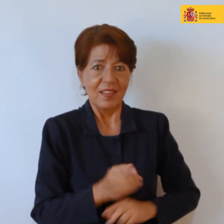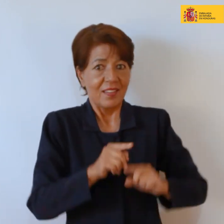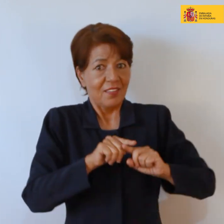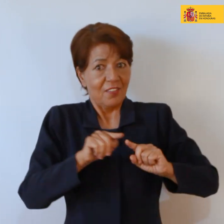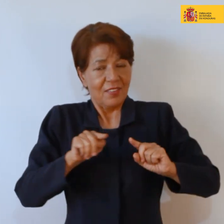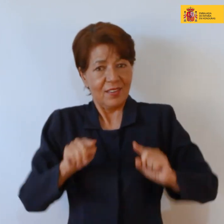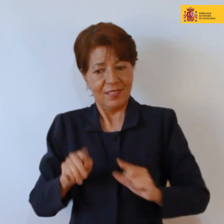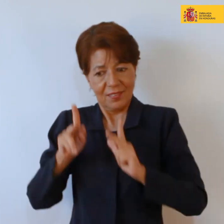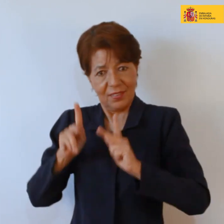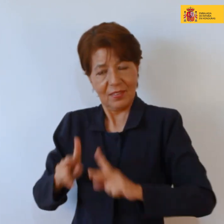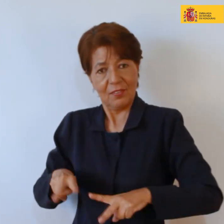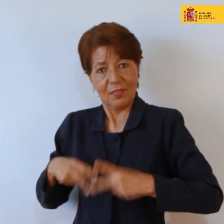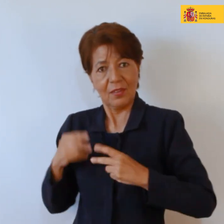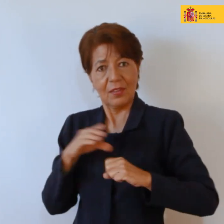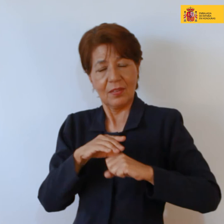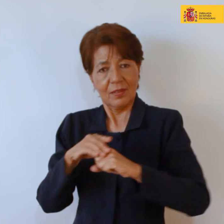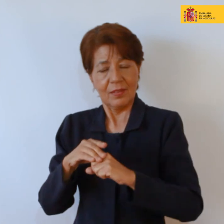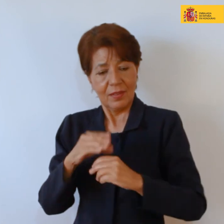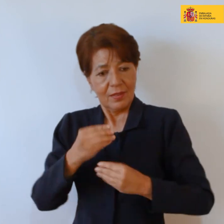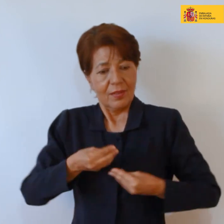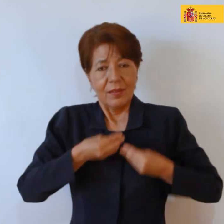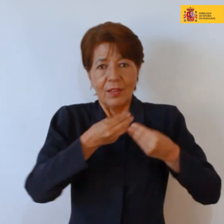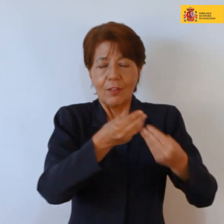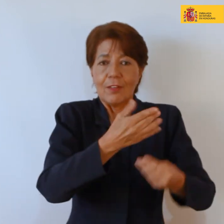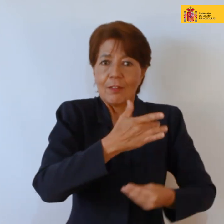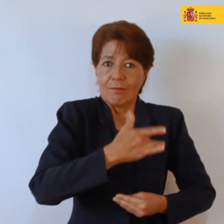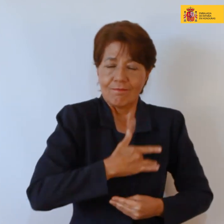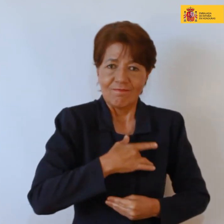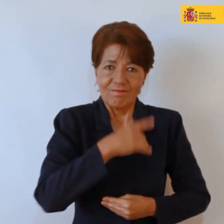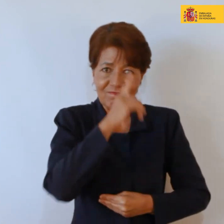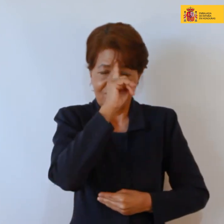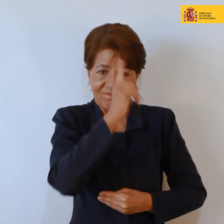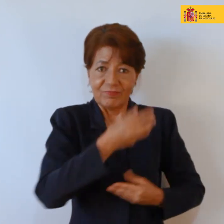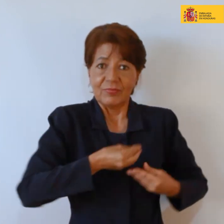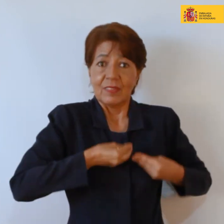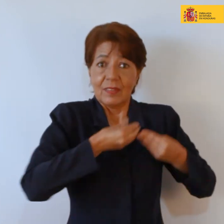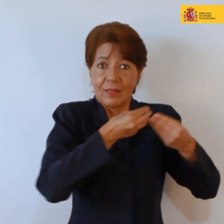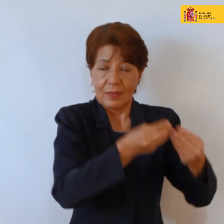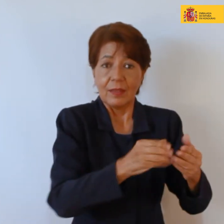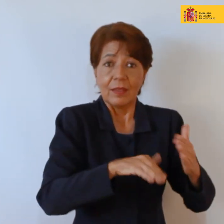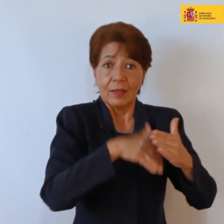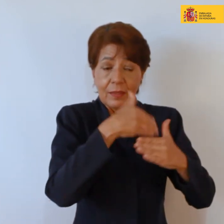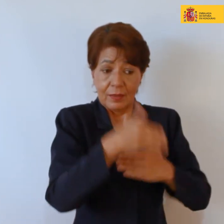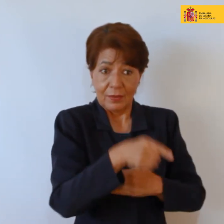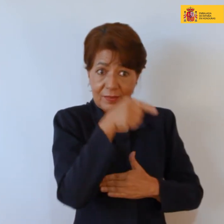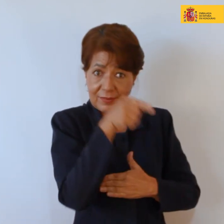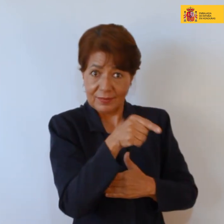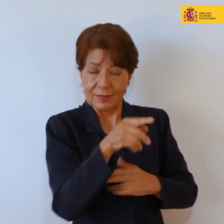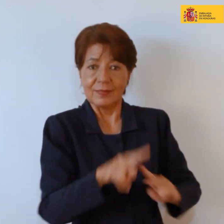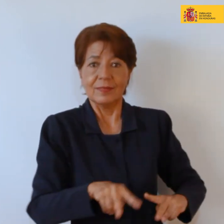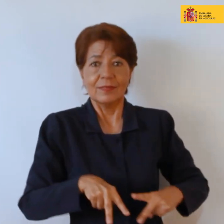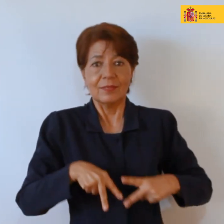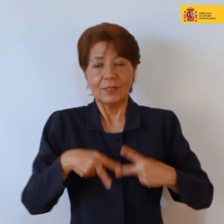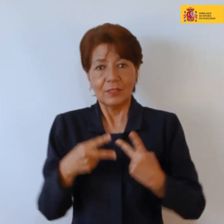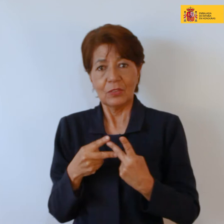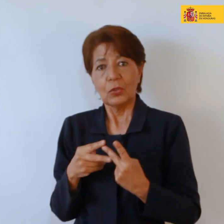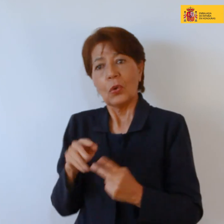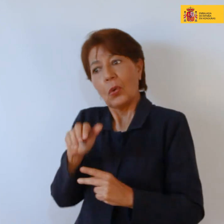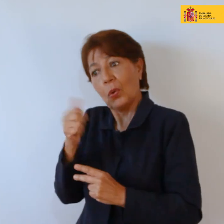y la dotó de conciencia e inteligencia y tiempo después esta deidad creó otro